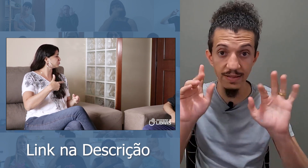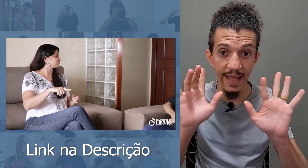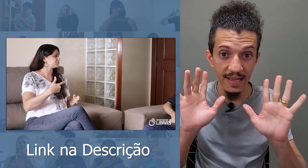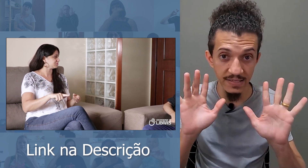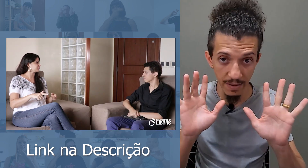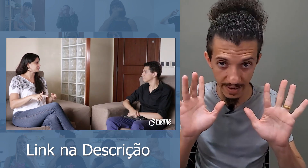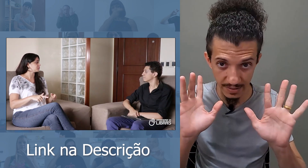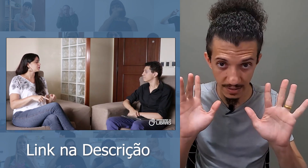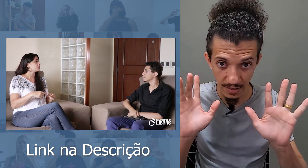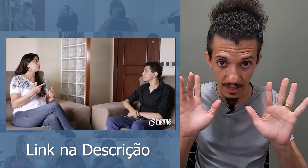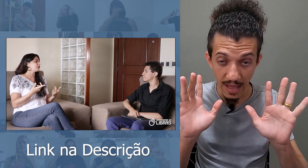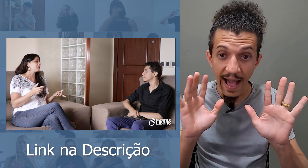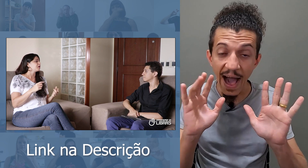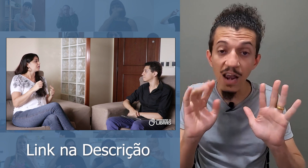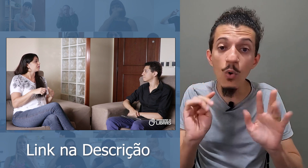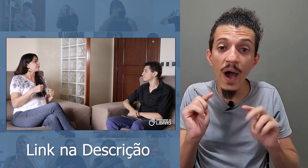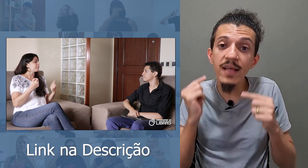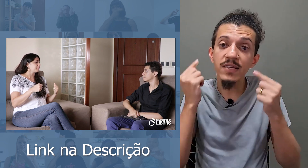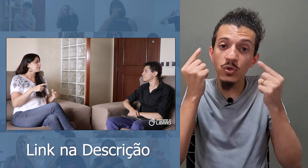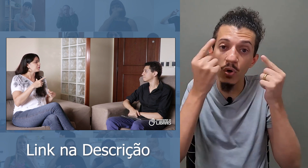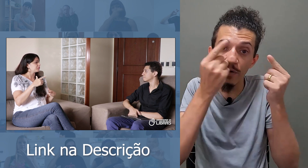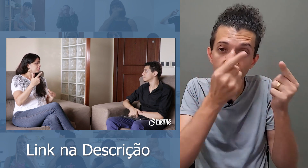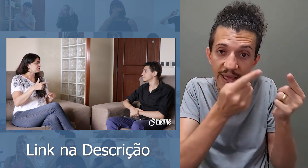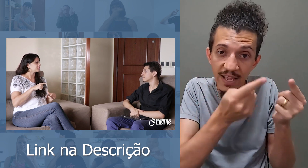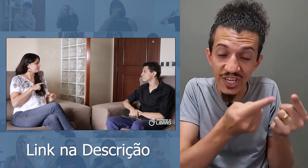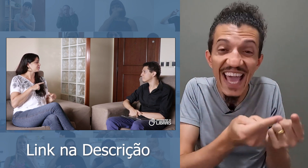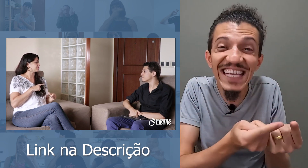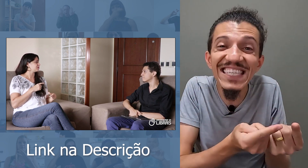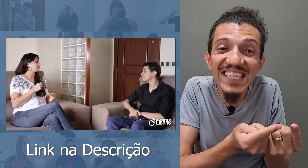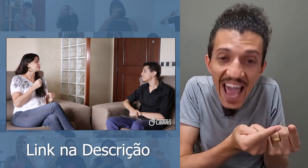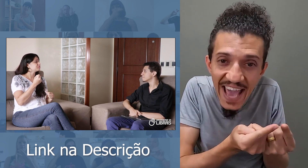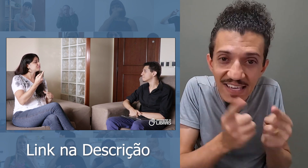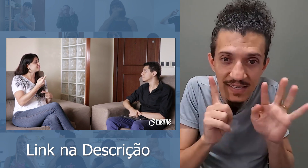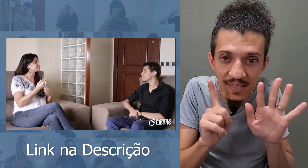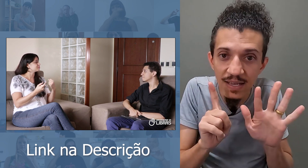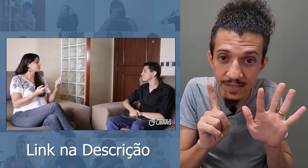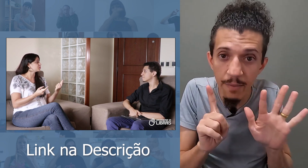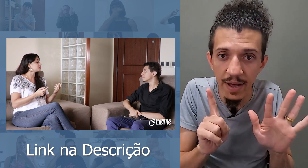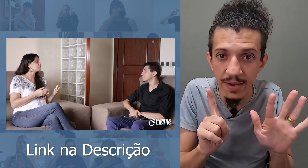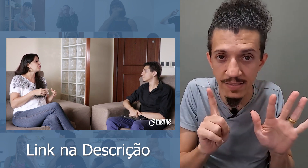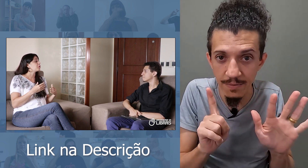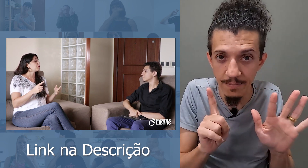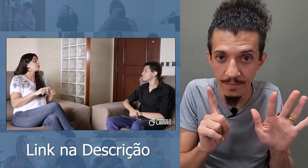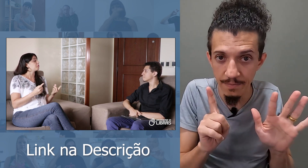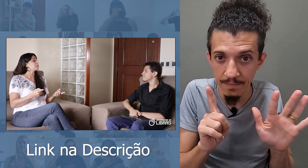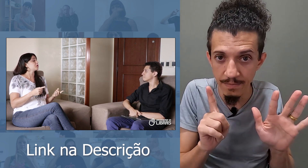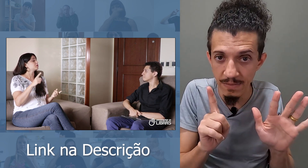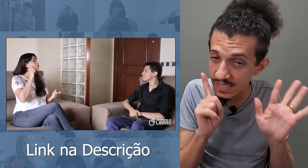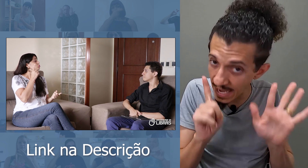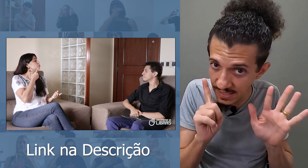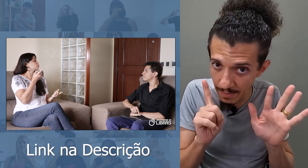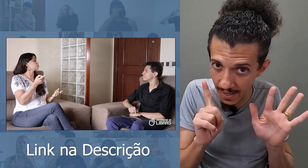dez semanas. A Luana se tornou fluente em seis semanas. Seis semanas.